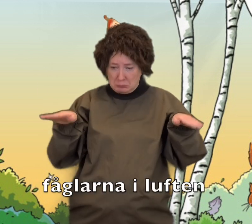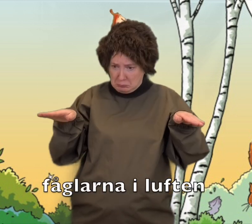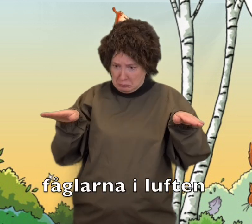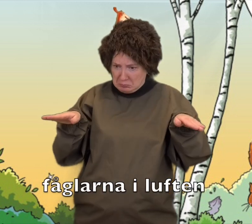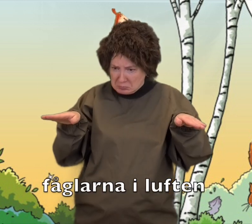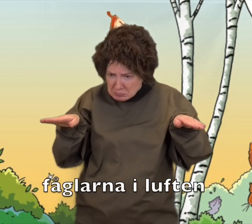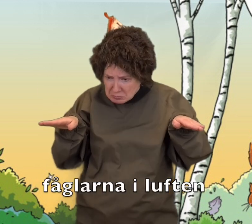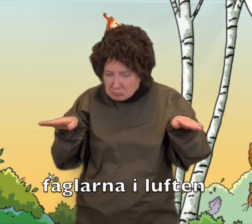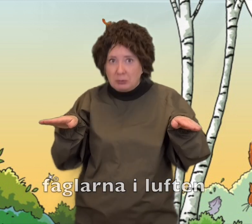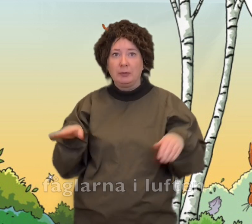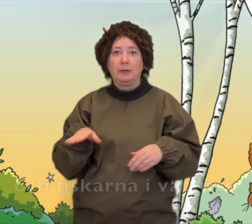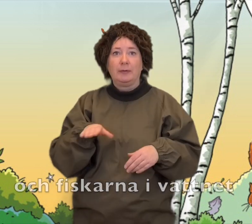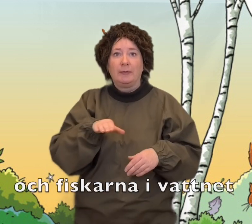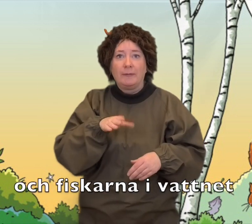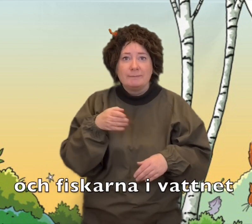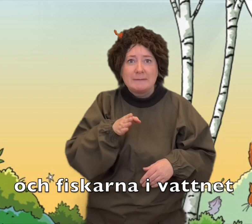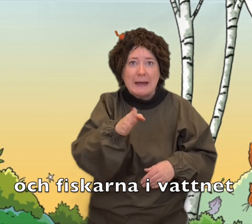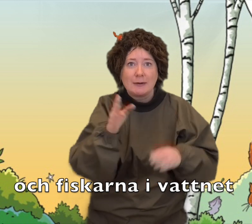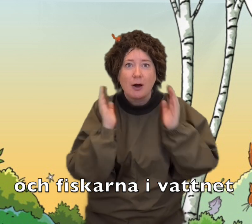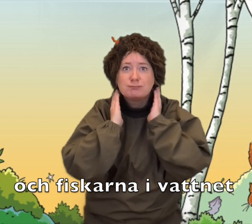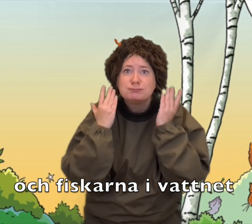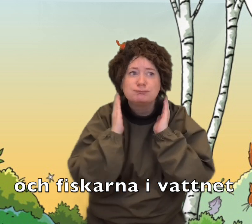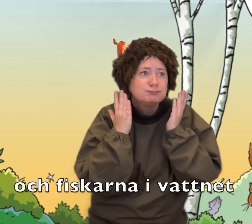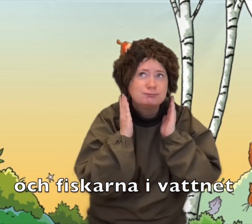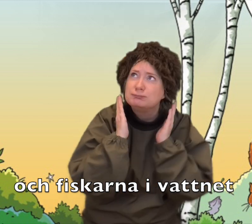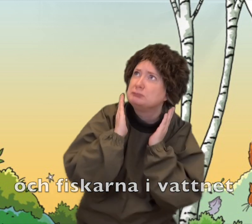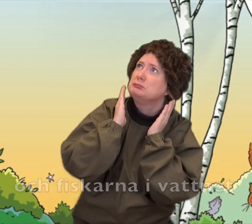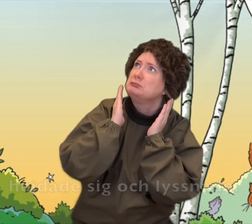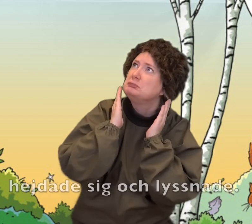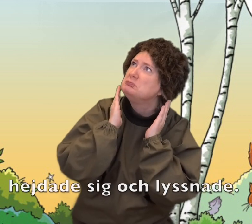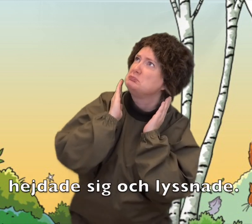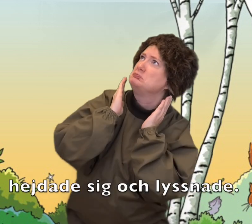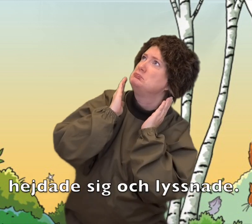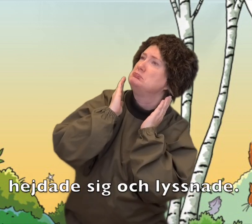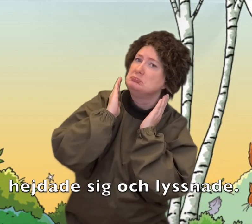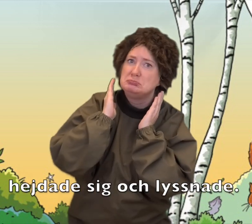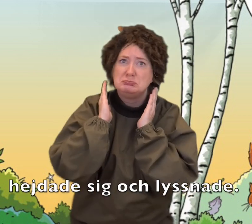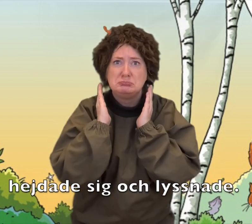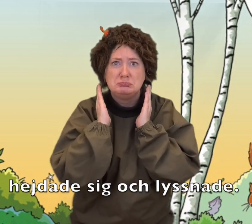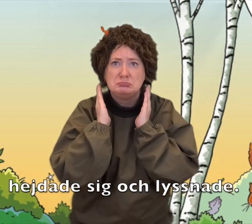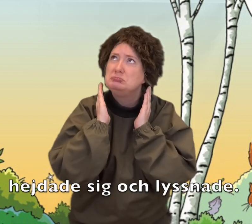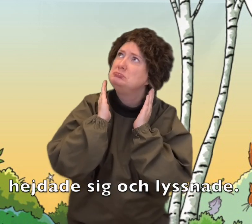och fiskarna i vattnet hejdade sig och lyssnade.